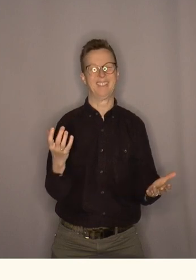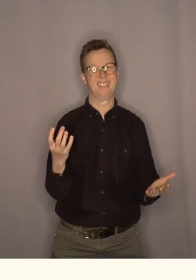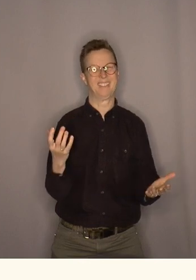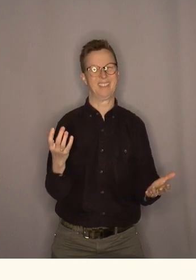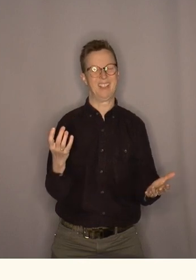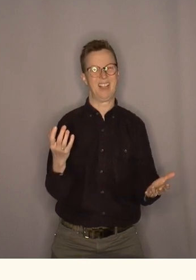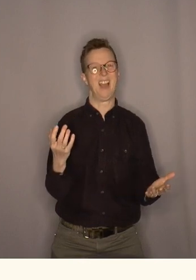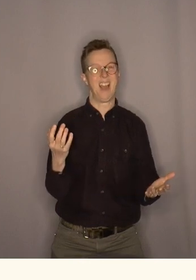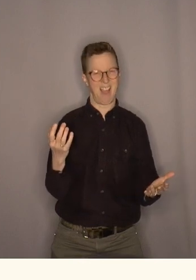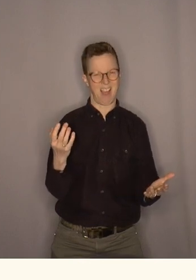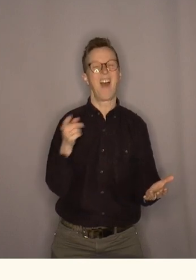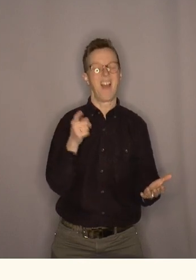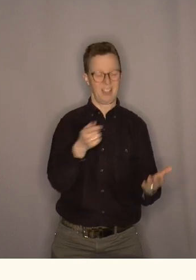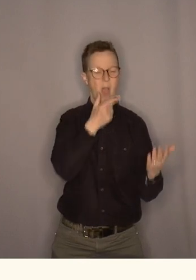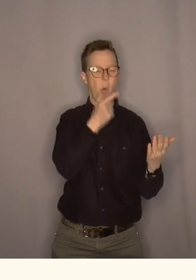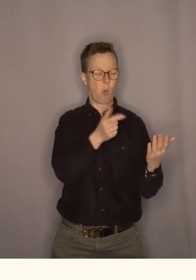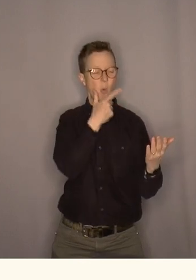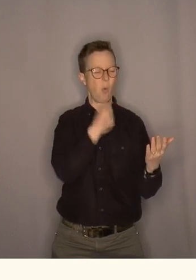jeg kjenner meg igjen i det.